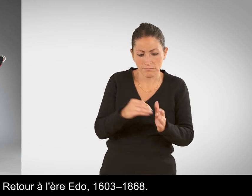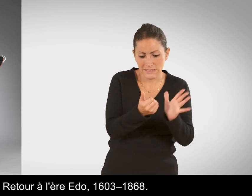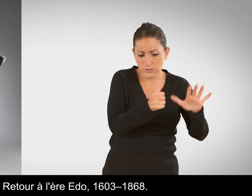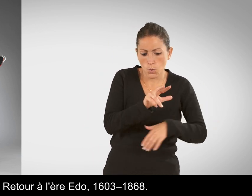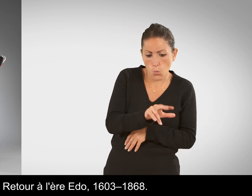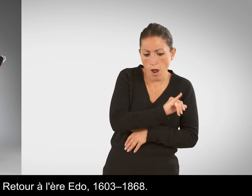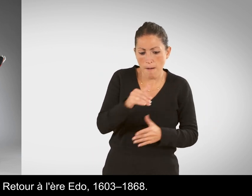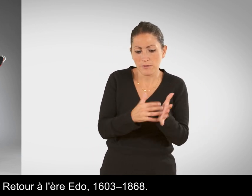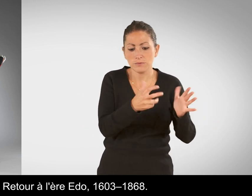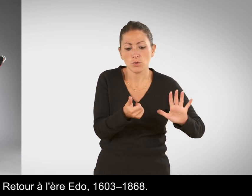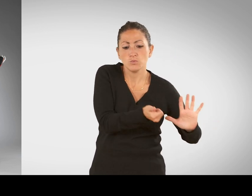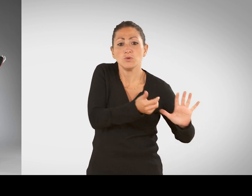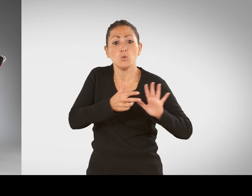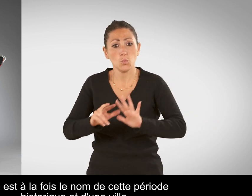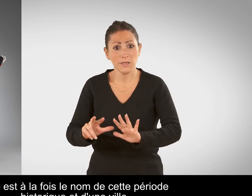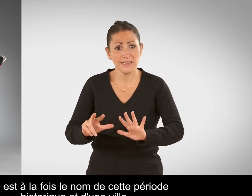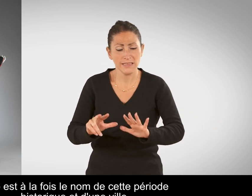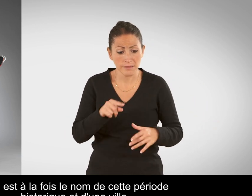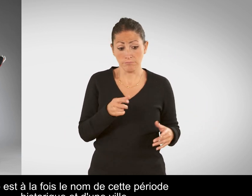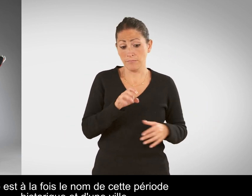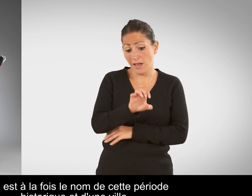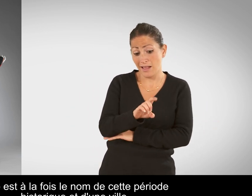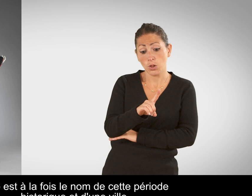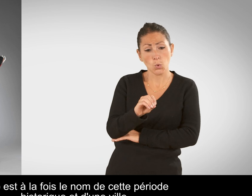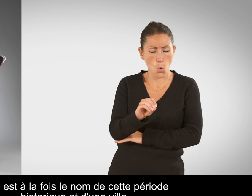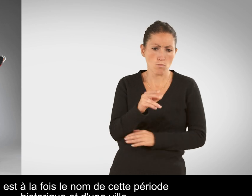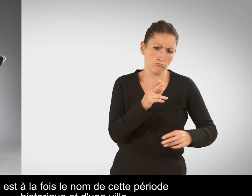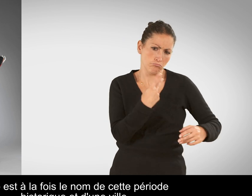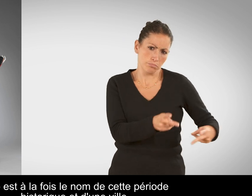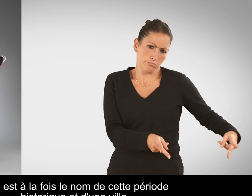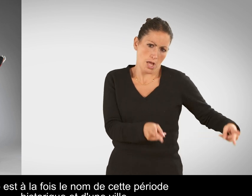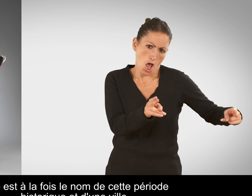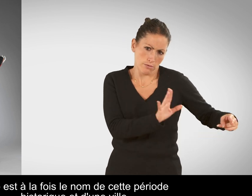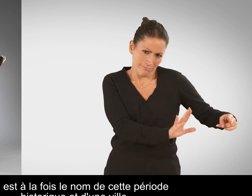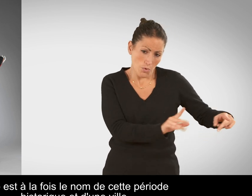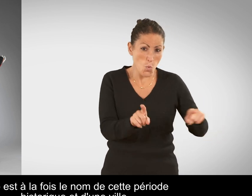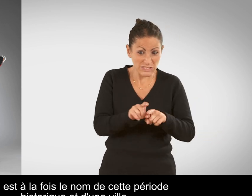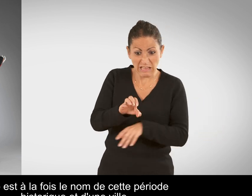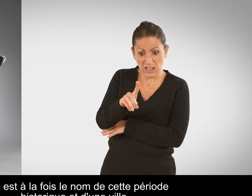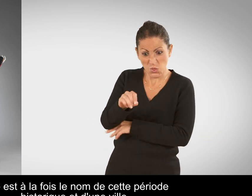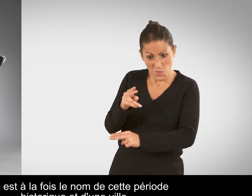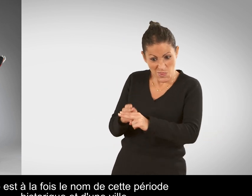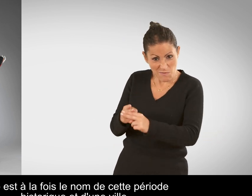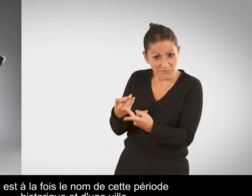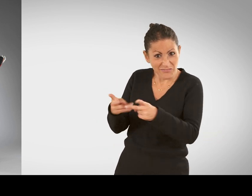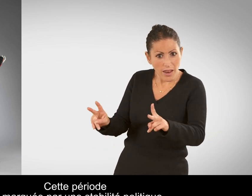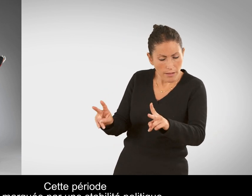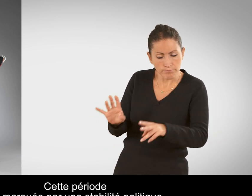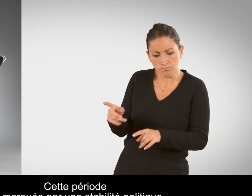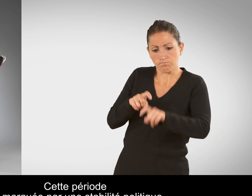-1868 Edo est à la fois le nom de cette période historique et d'une ville Cette période est